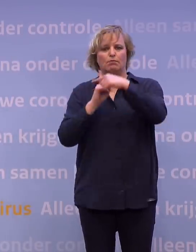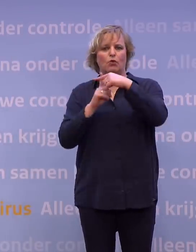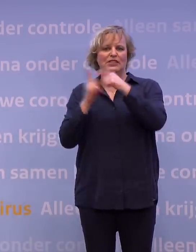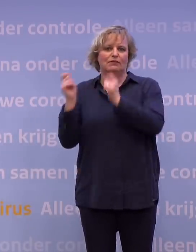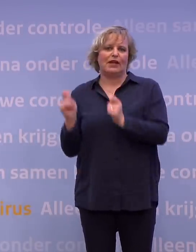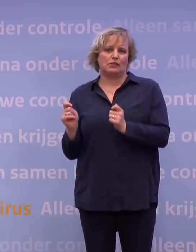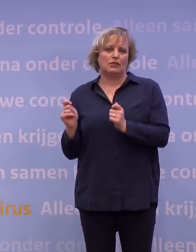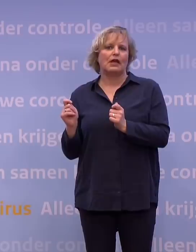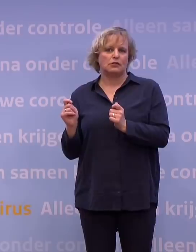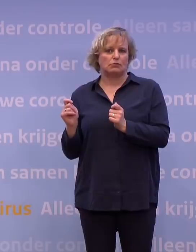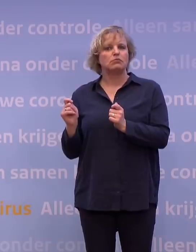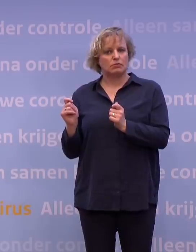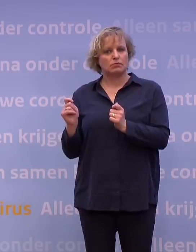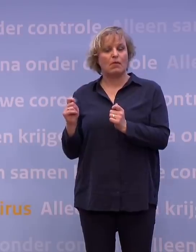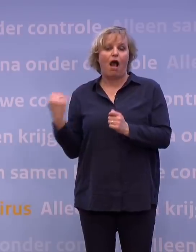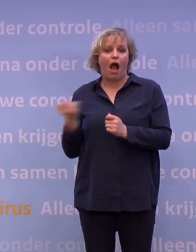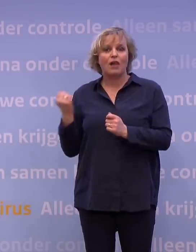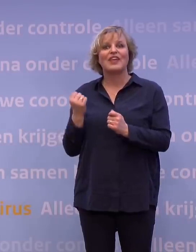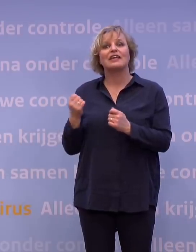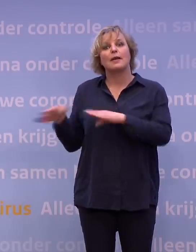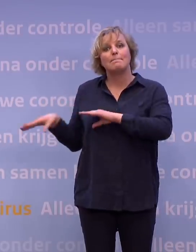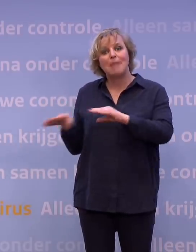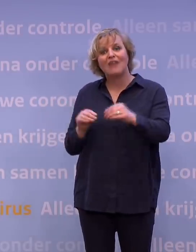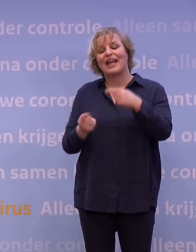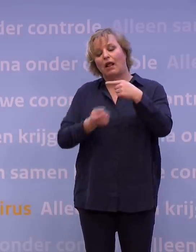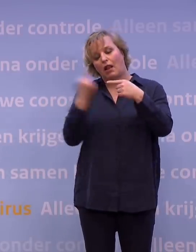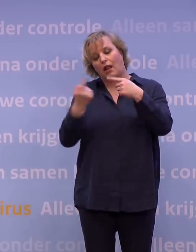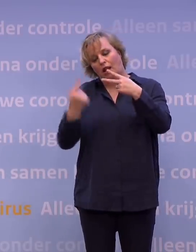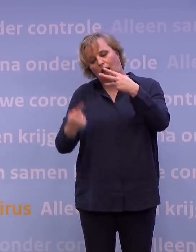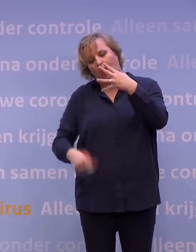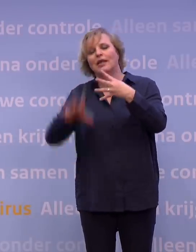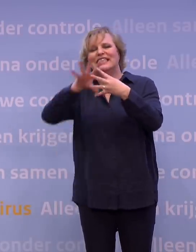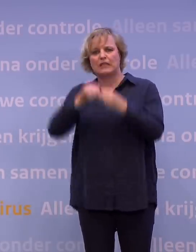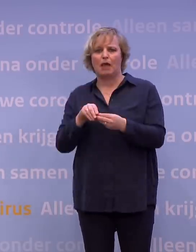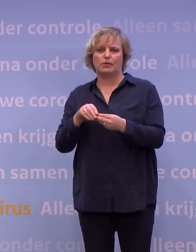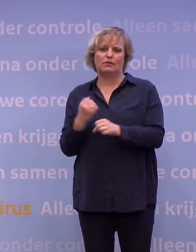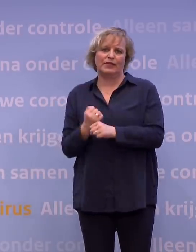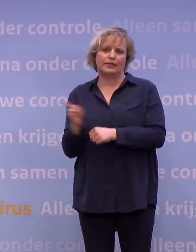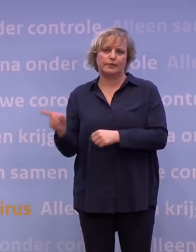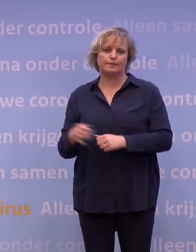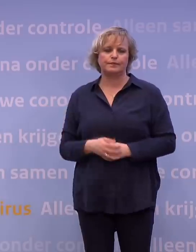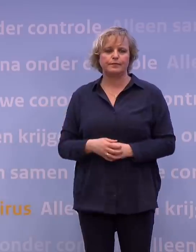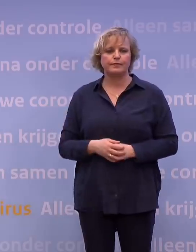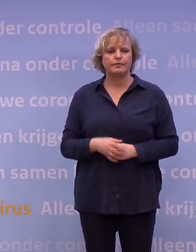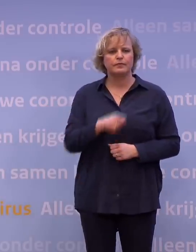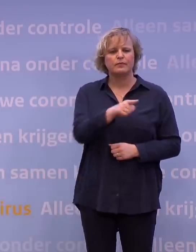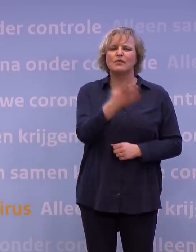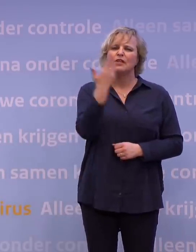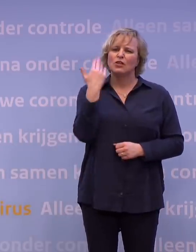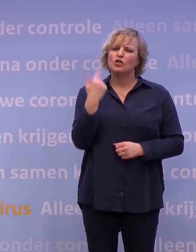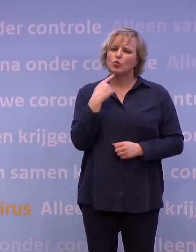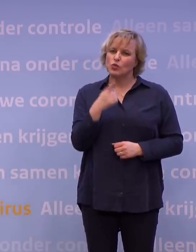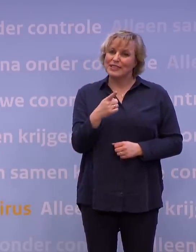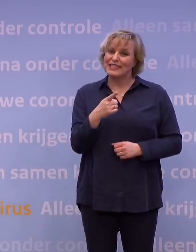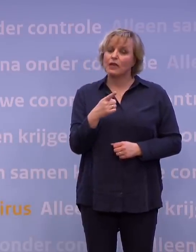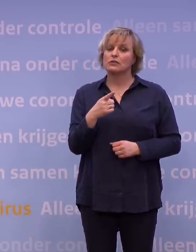naar gekeken. Maar het is altijd de optelsom. Het is altijd de optelsom van alles wat je doet. U heeft gezegd bij de val van het kabinet, als het gaat om